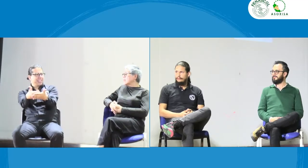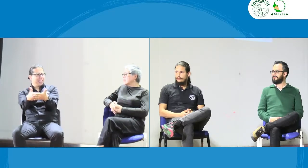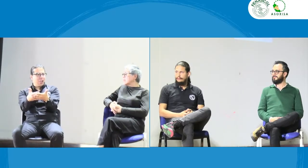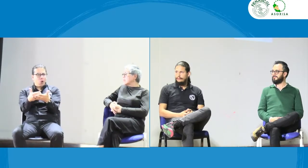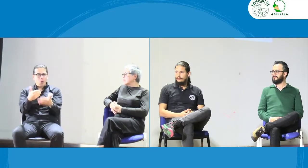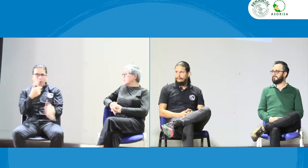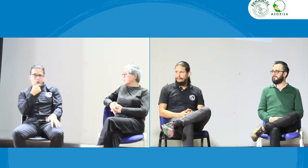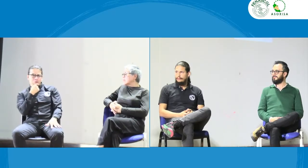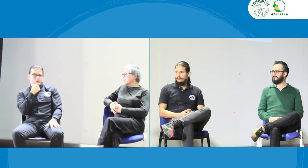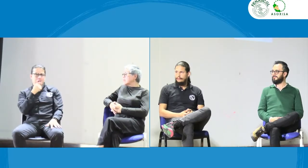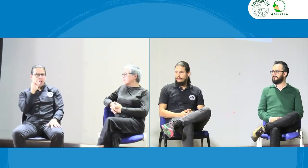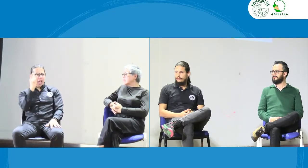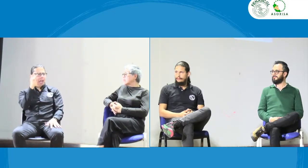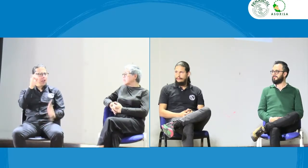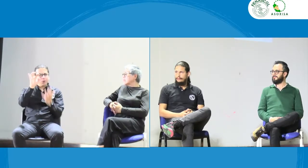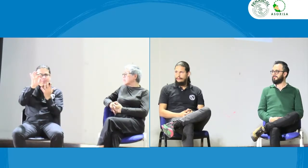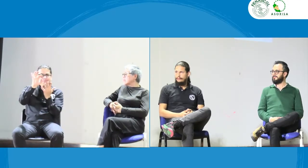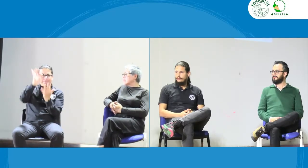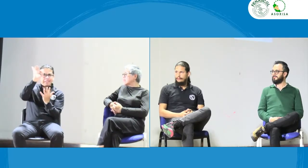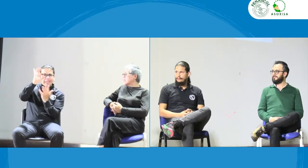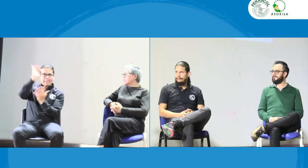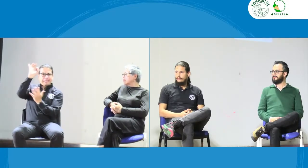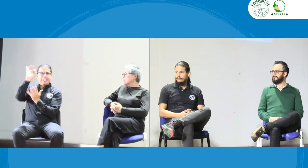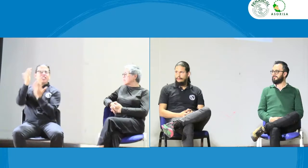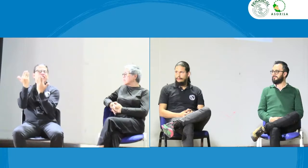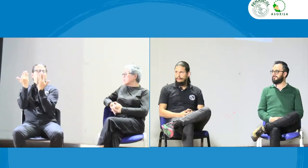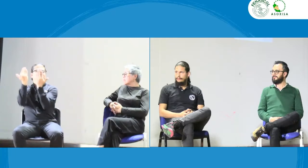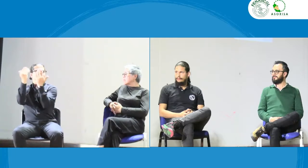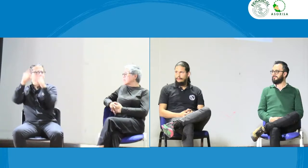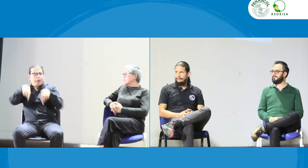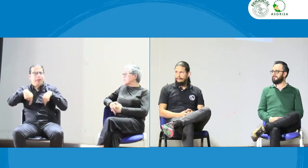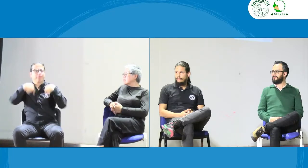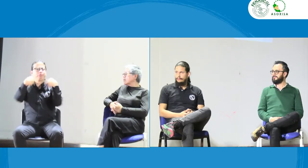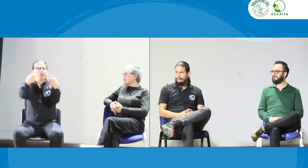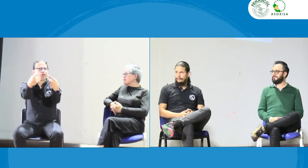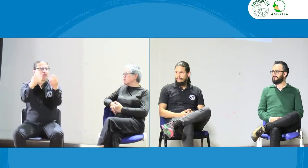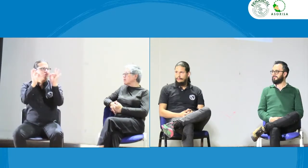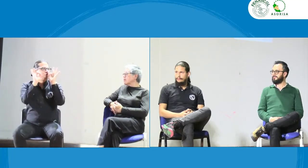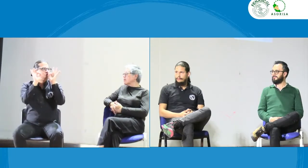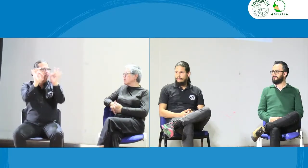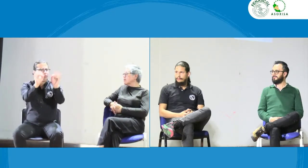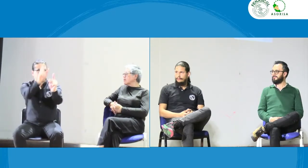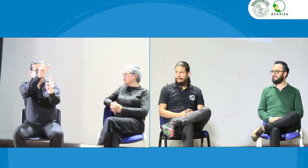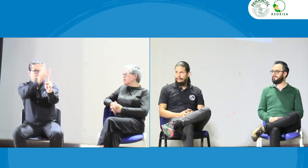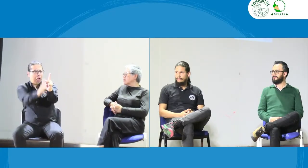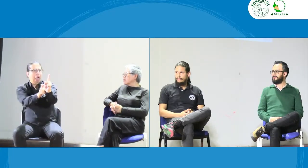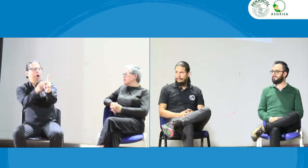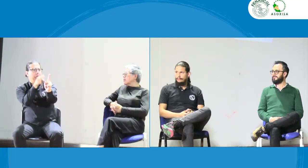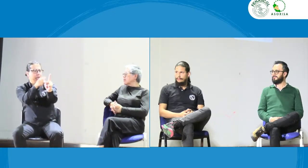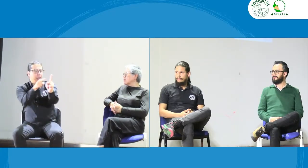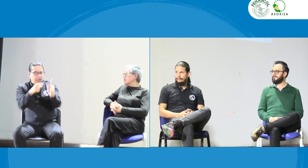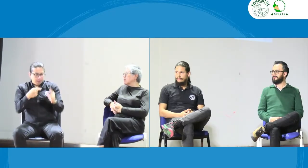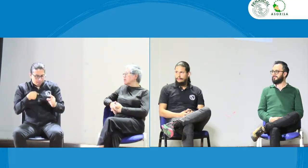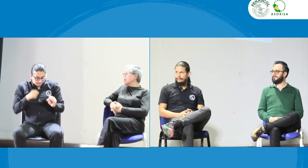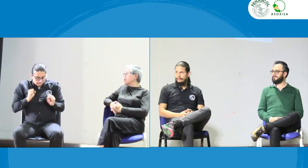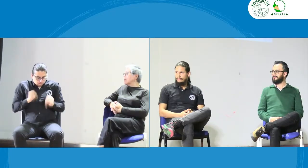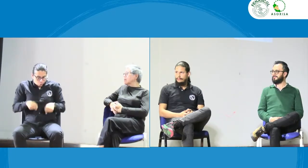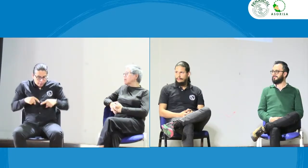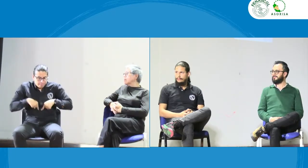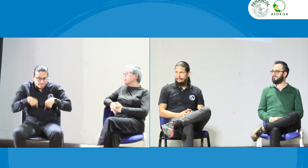¿qué alternativas o qué se ha pensado para poder garantizar esos servicios